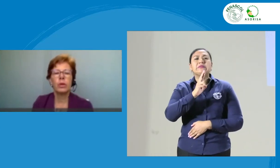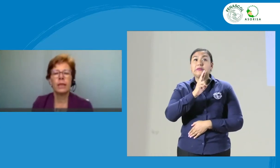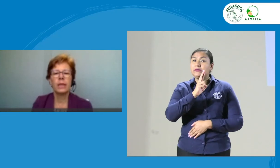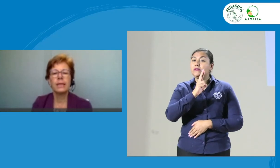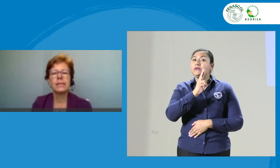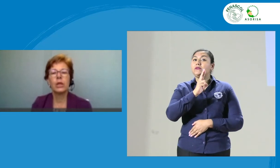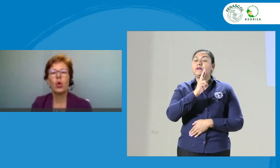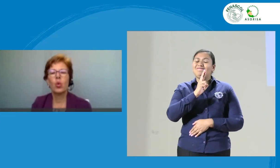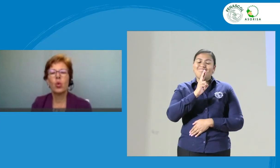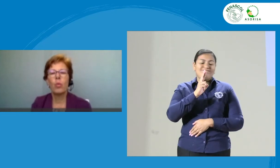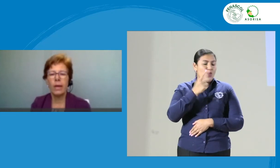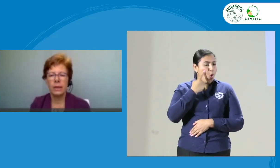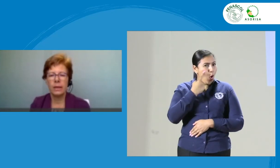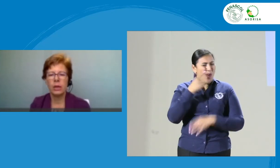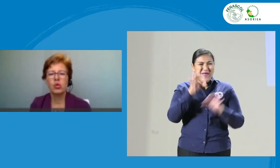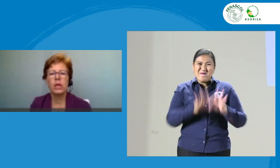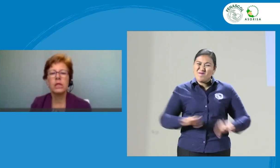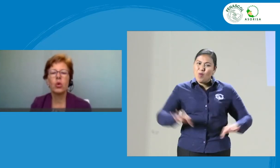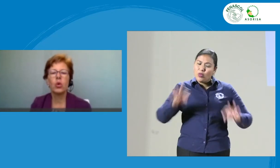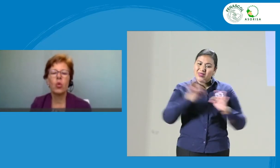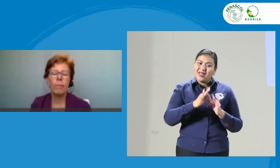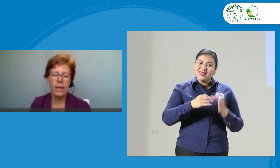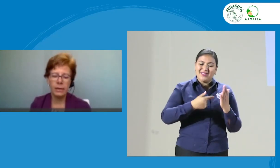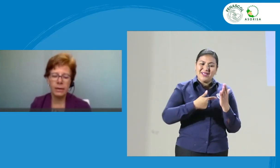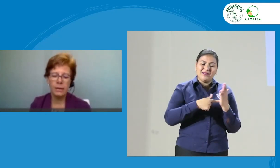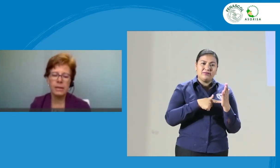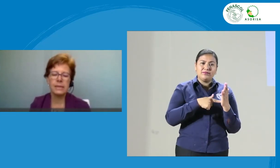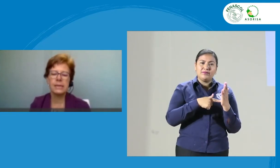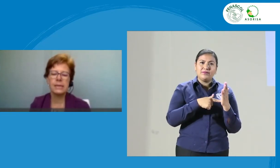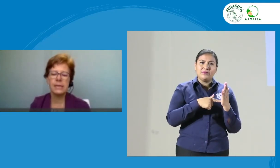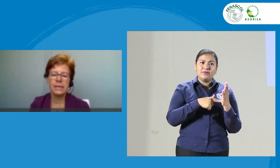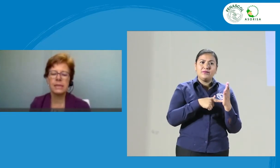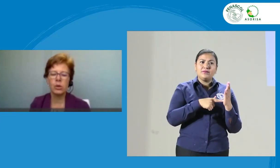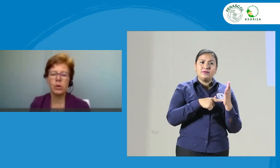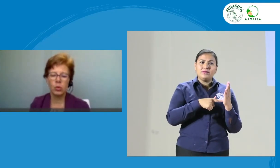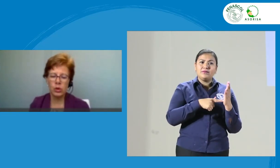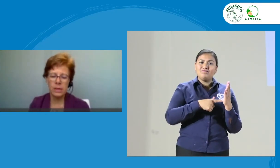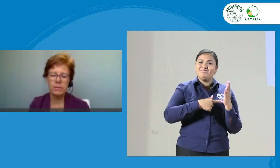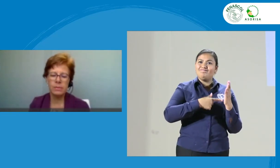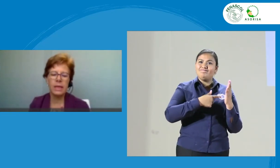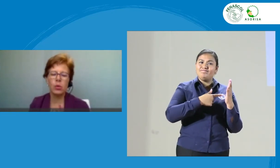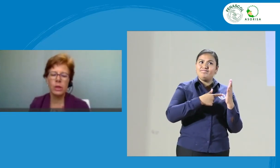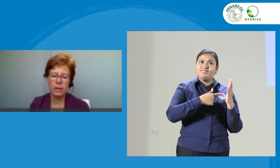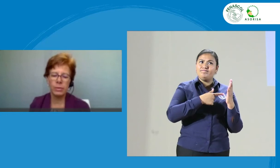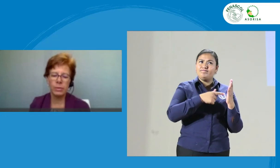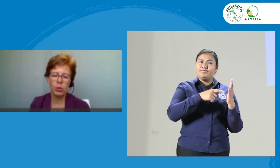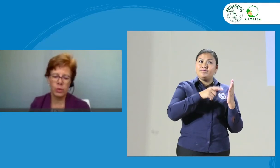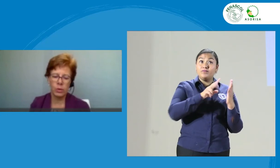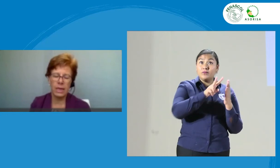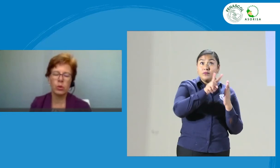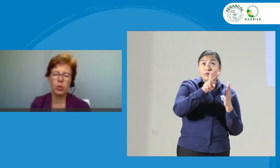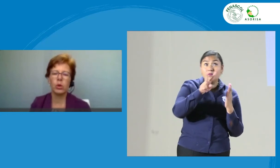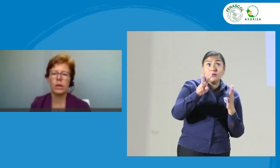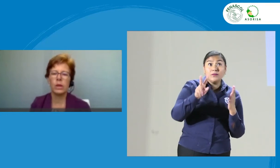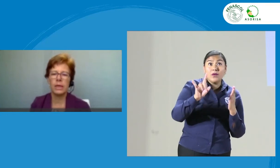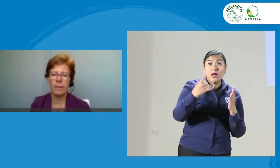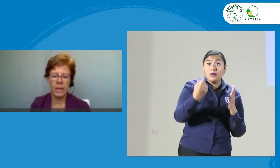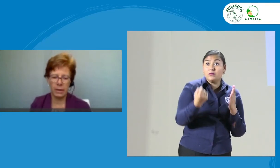muy importante que se documente, que ustedes documenten las instancias en que ustedes ven que el intérprete no está actuando